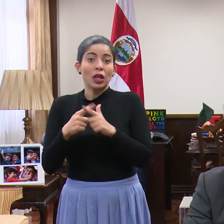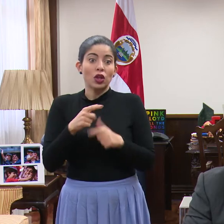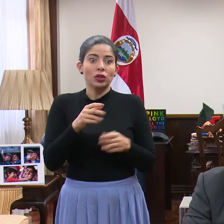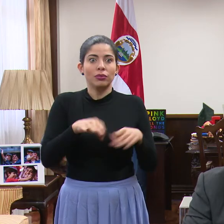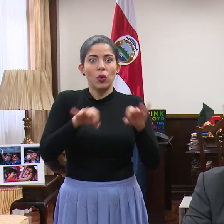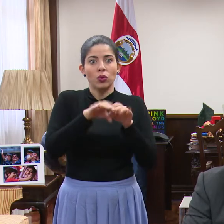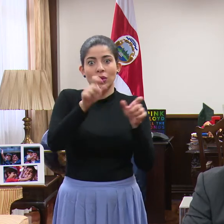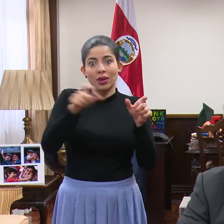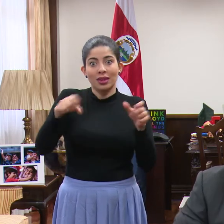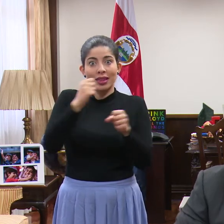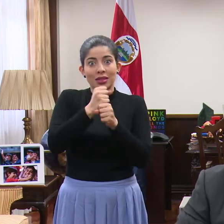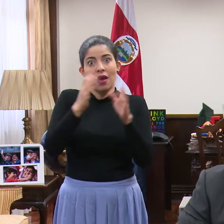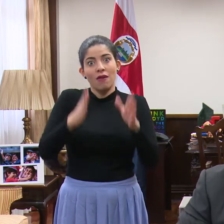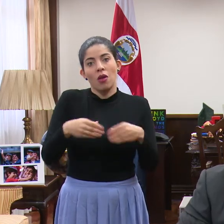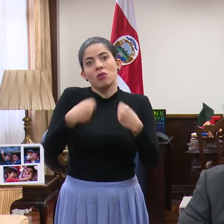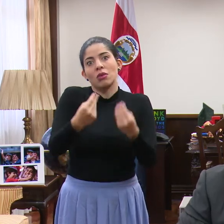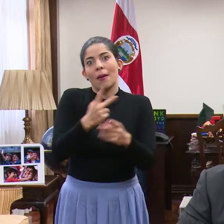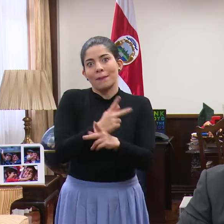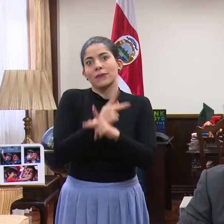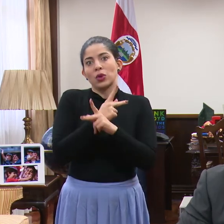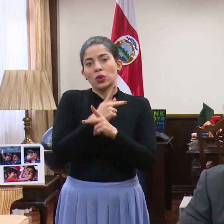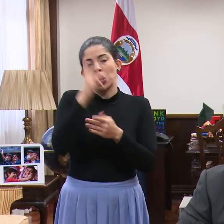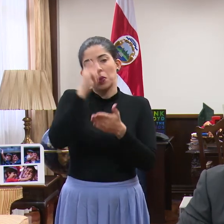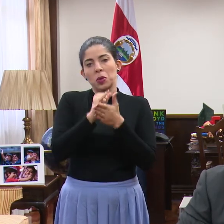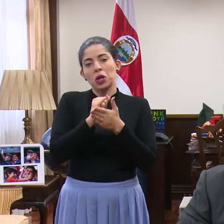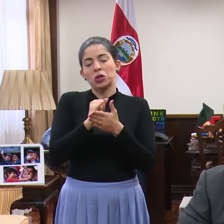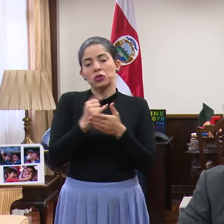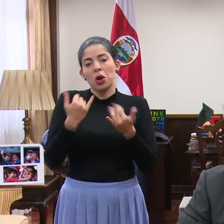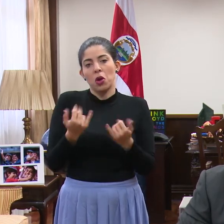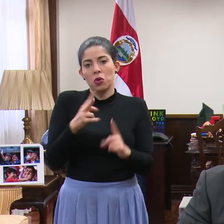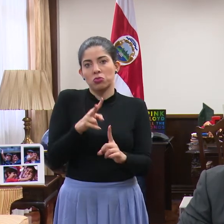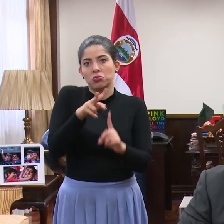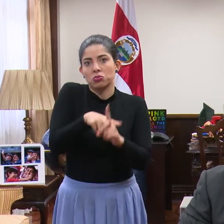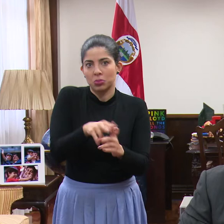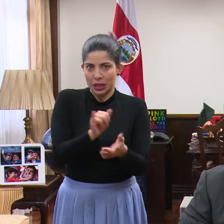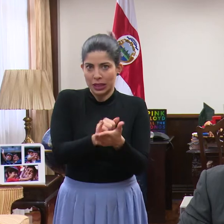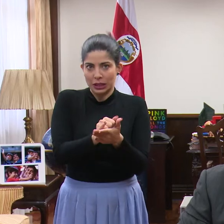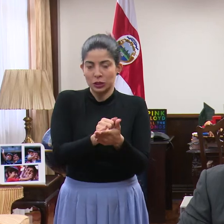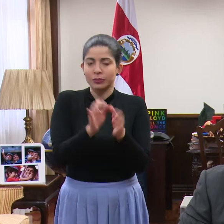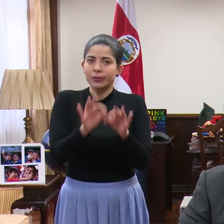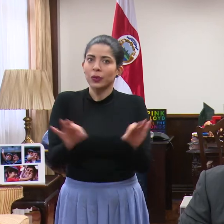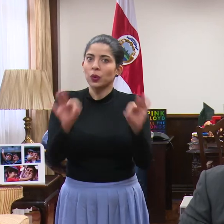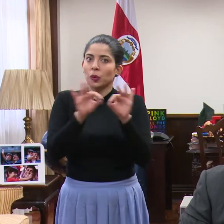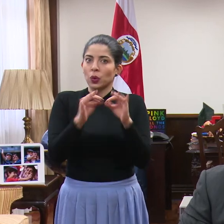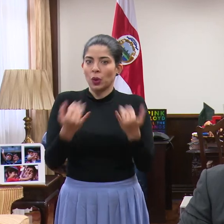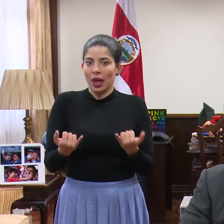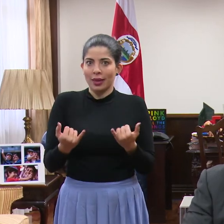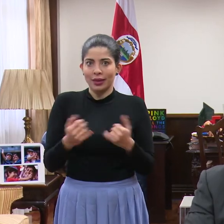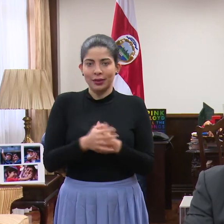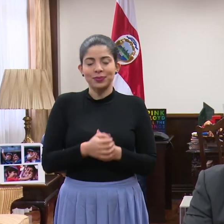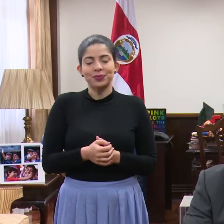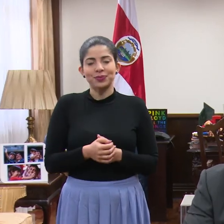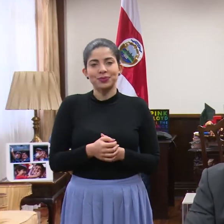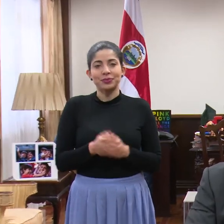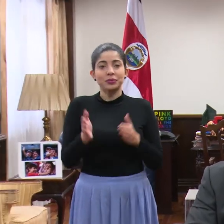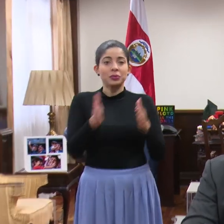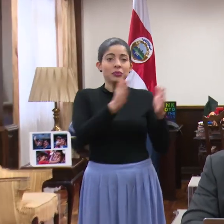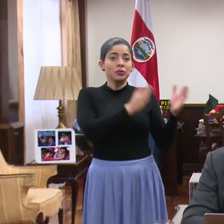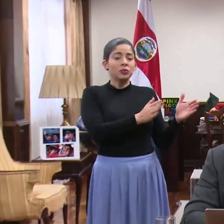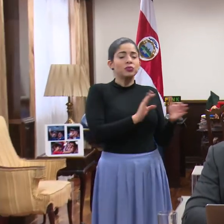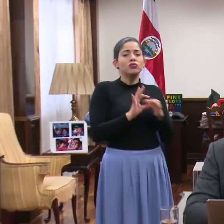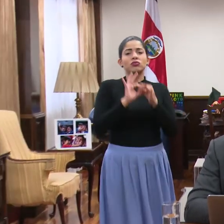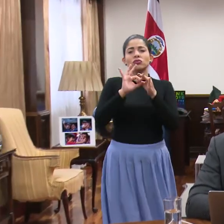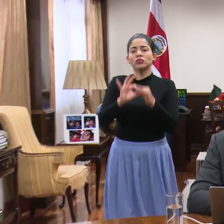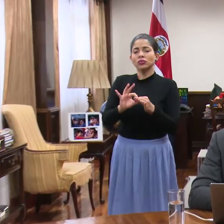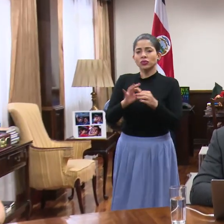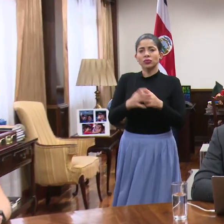trabajadores, es que se adopta esta disposición. Muy importante en este sentido. En relación